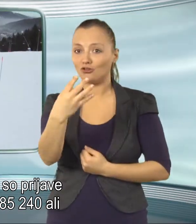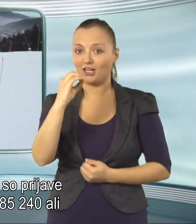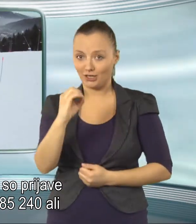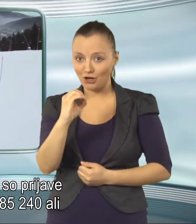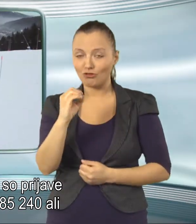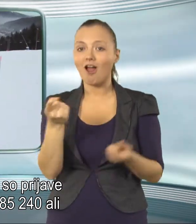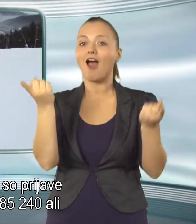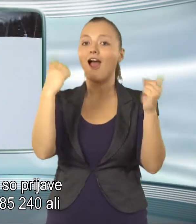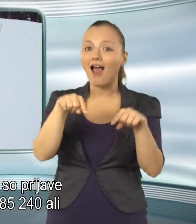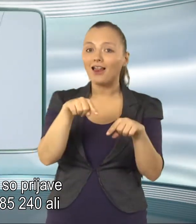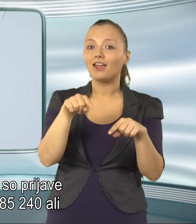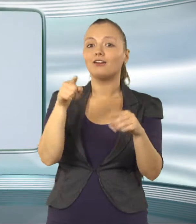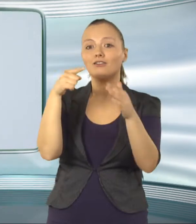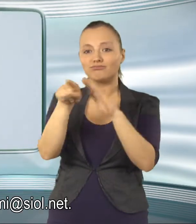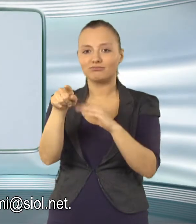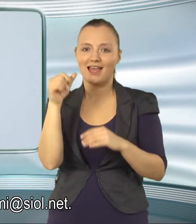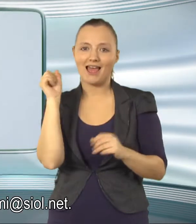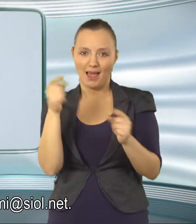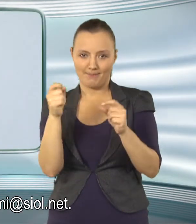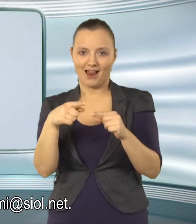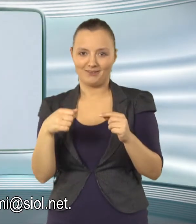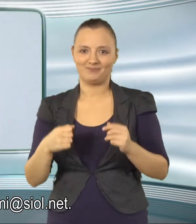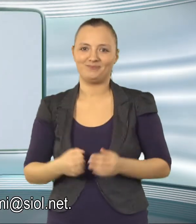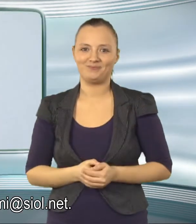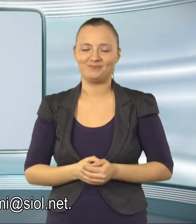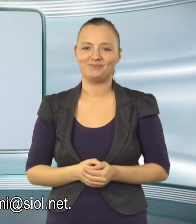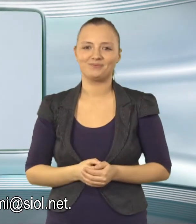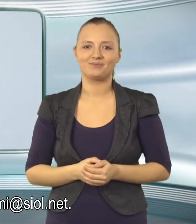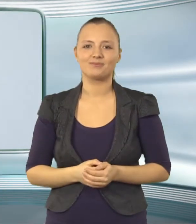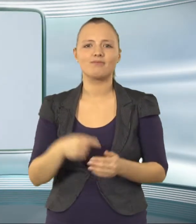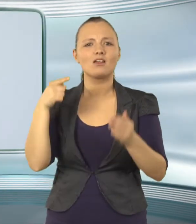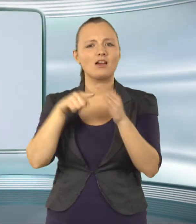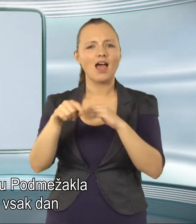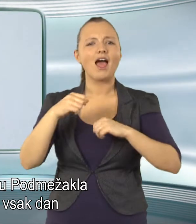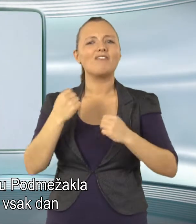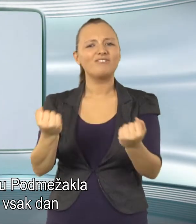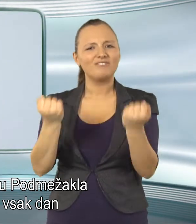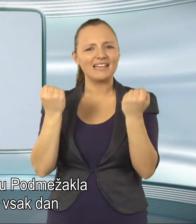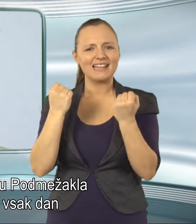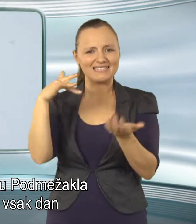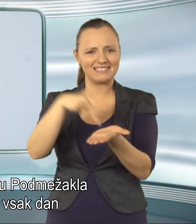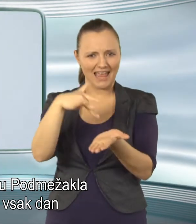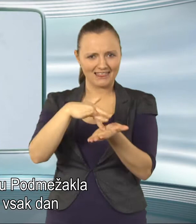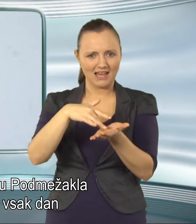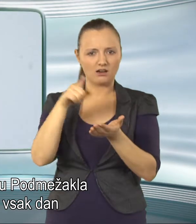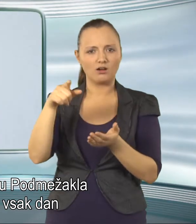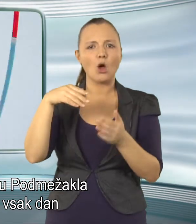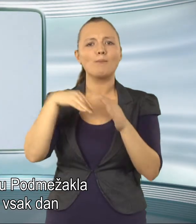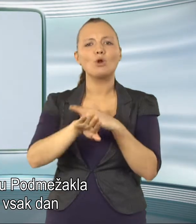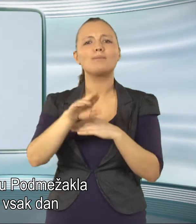.programi afna.seol.net V fitness centru podmežakla pa lahko vsak